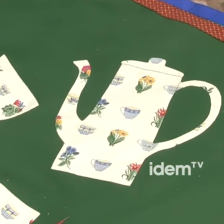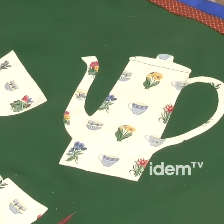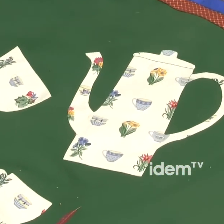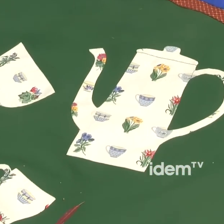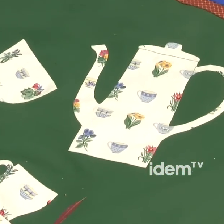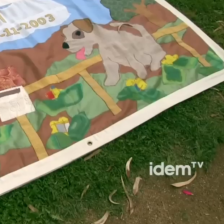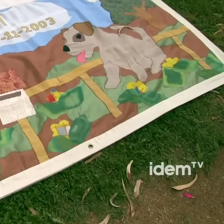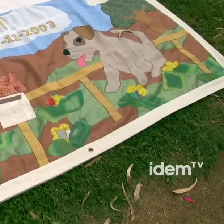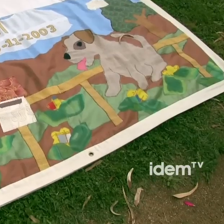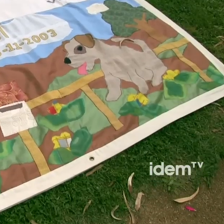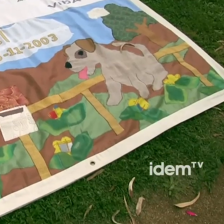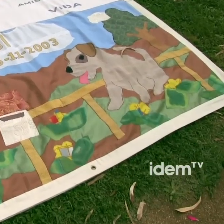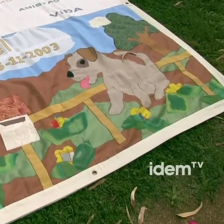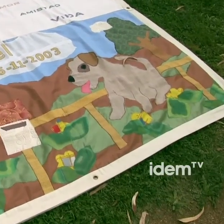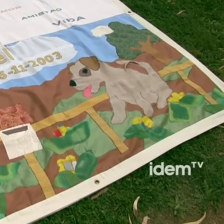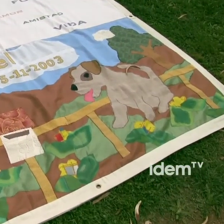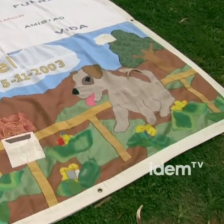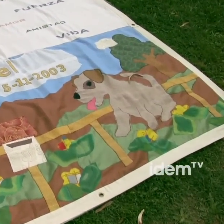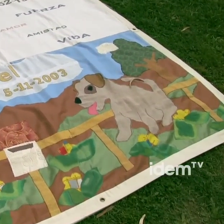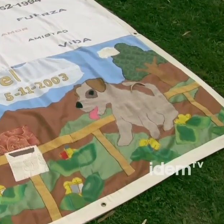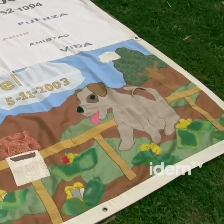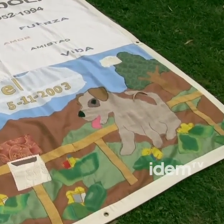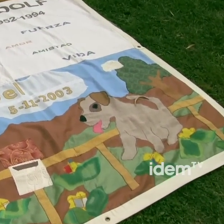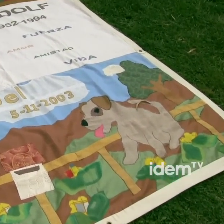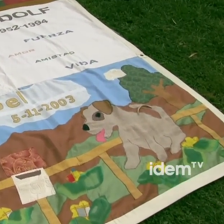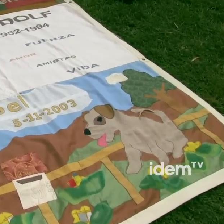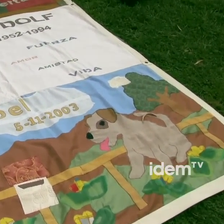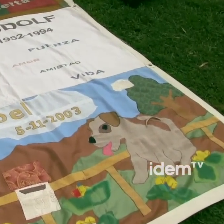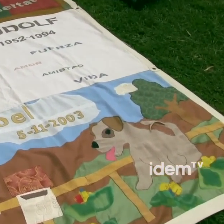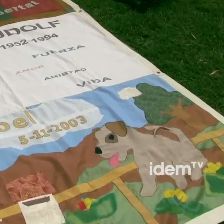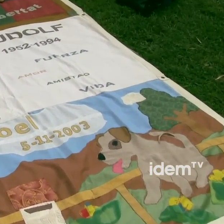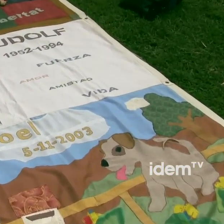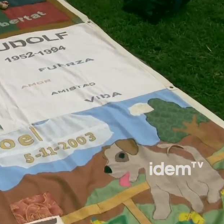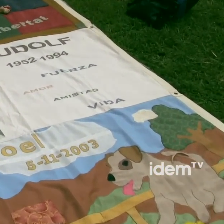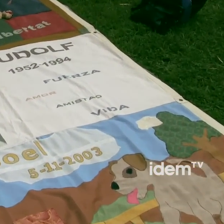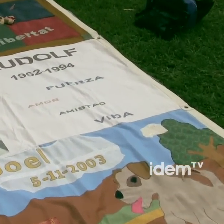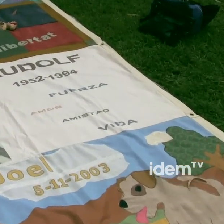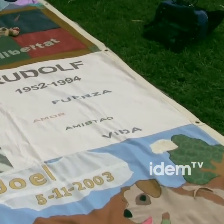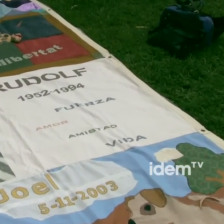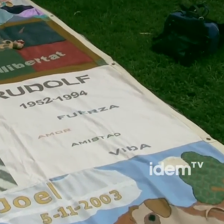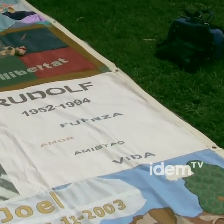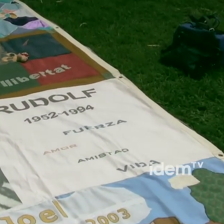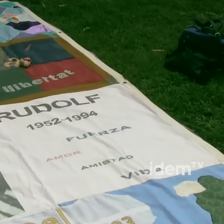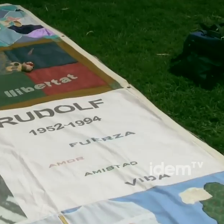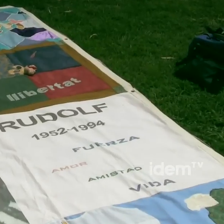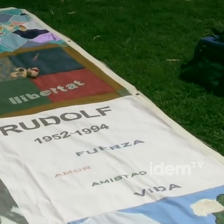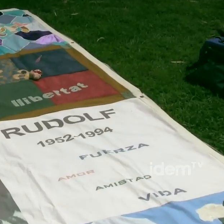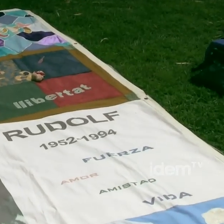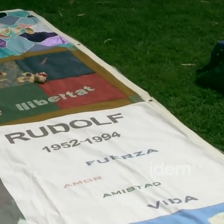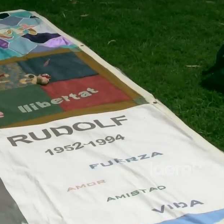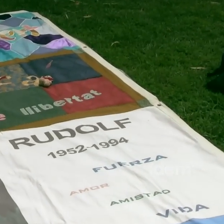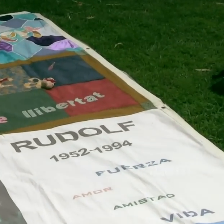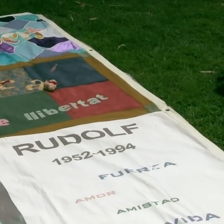'epidèmia. Amb aquest tapís, any rere any, hem vestit els memorials, acompanyant-nos de flors i de primavera.